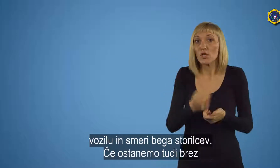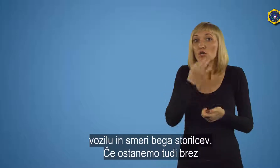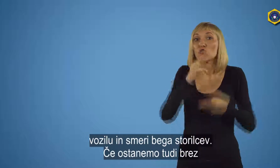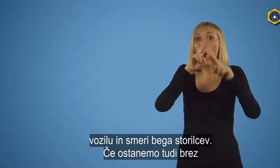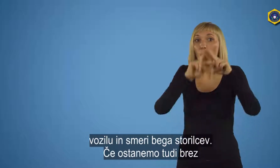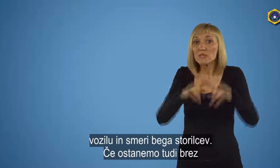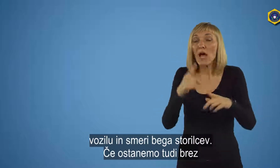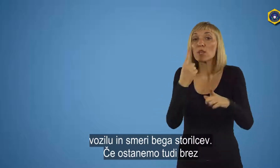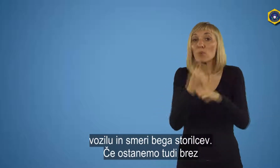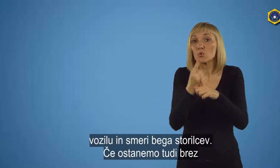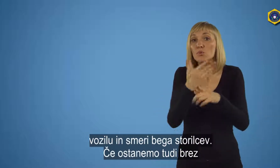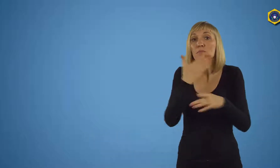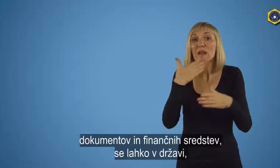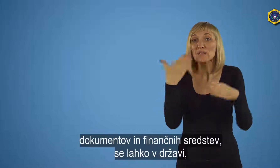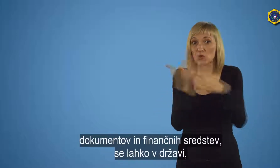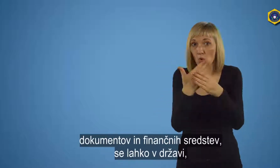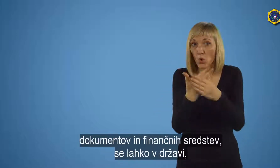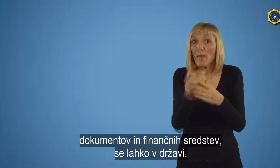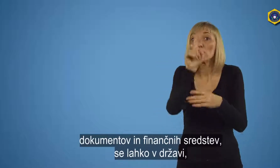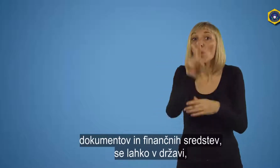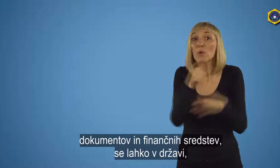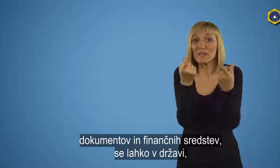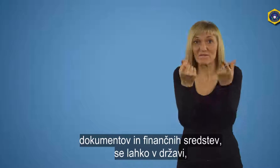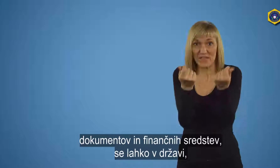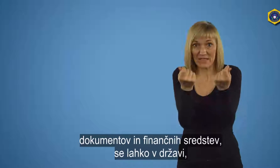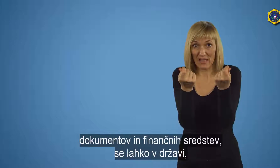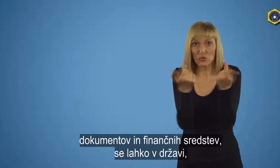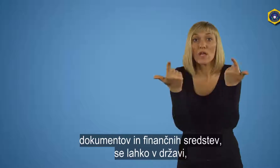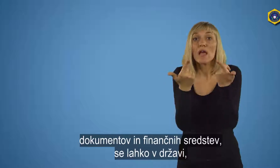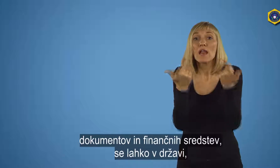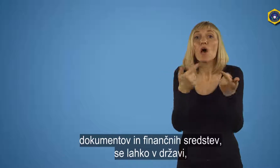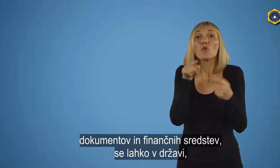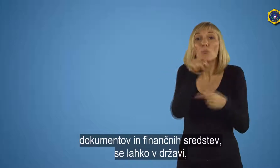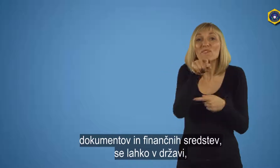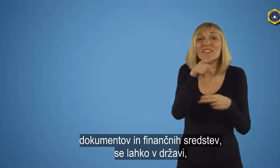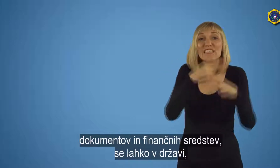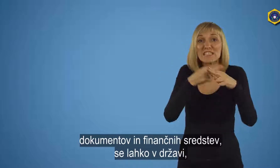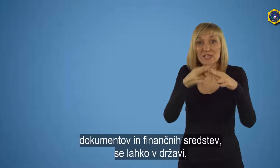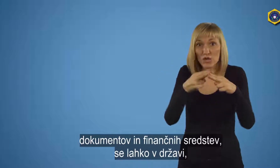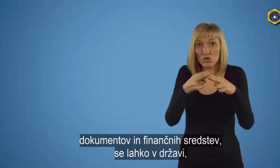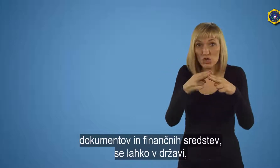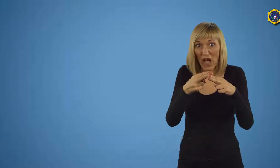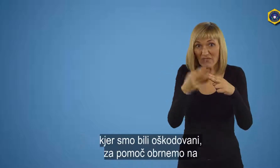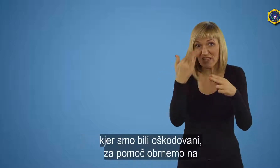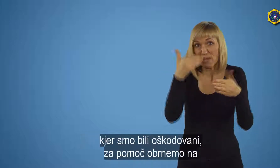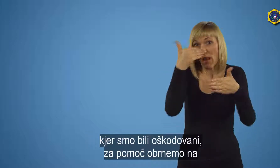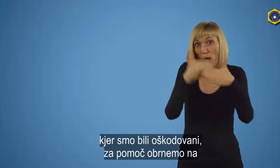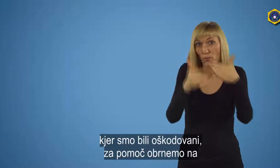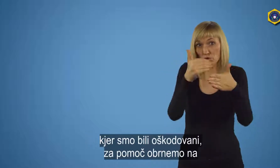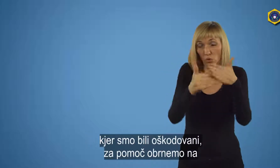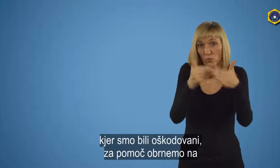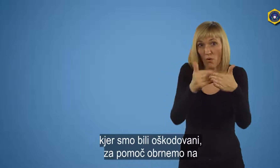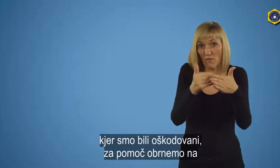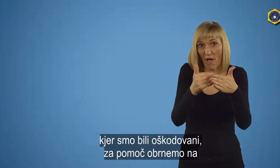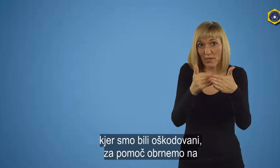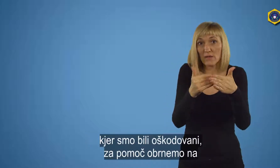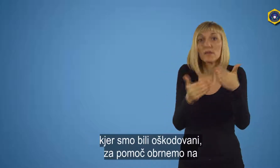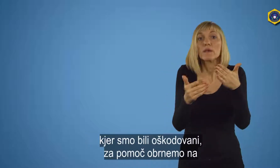Če ostanemo tudi brez dokumentov in finančnih sredstev, se lahko v državi, kjer smo bili oškodovani, za pomoč